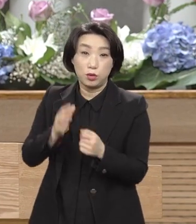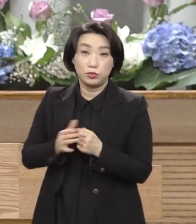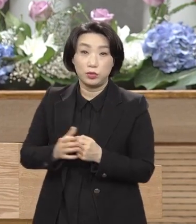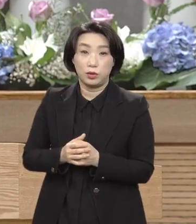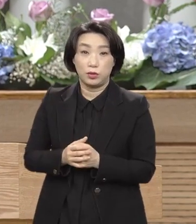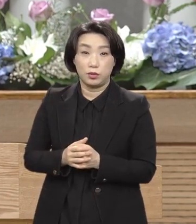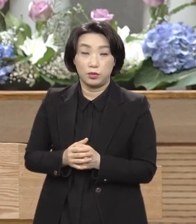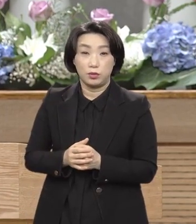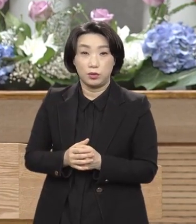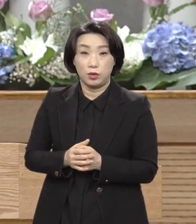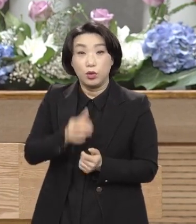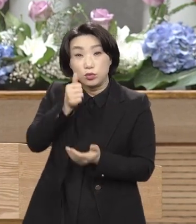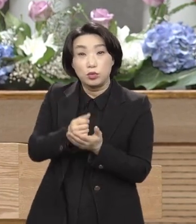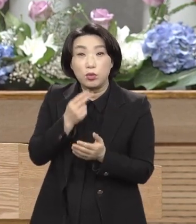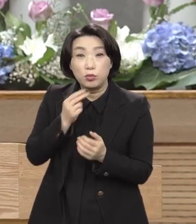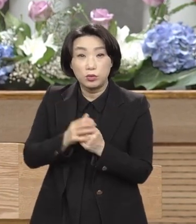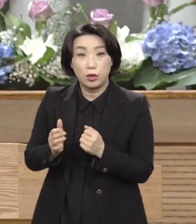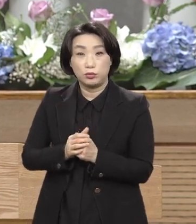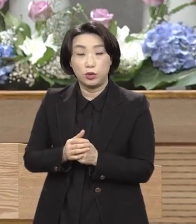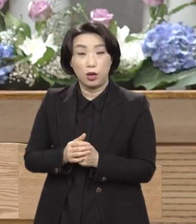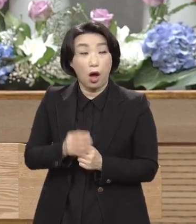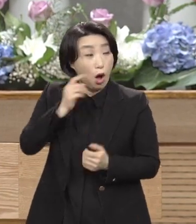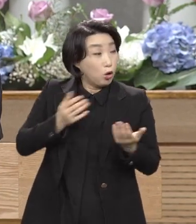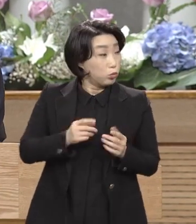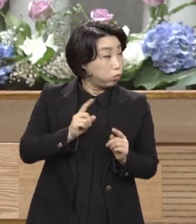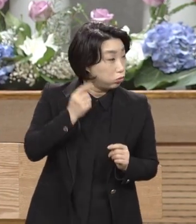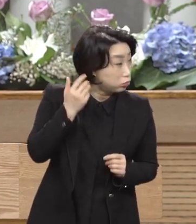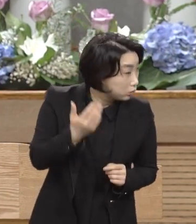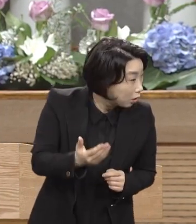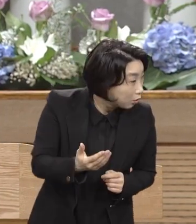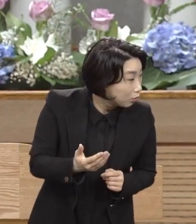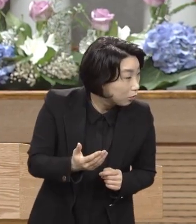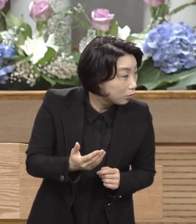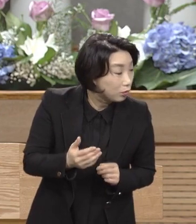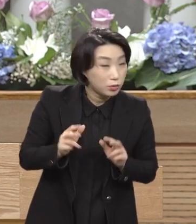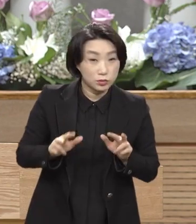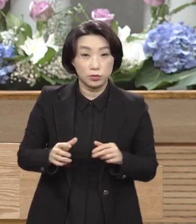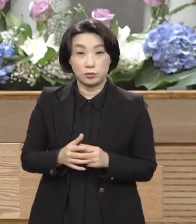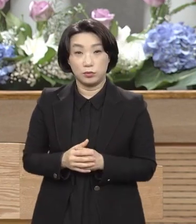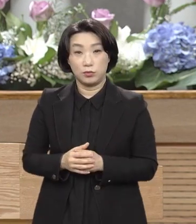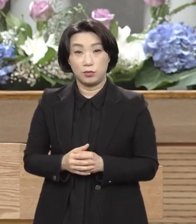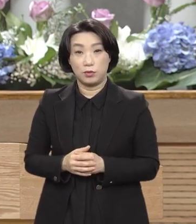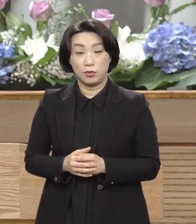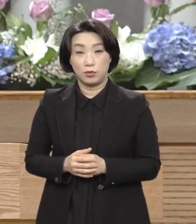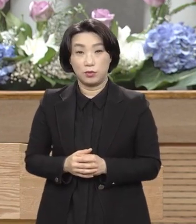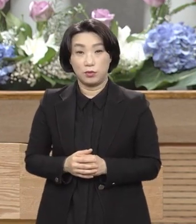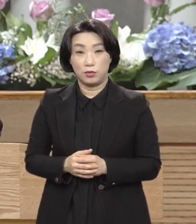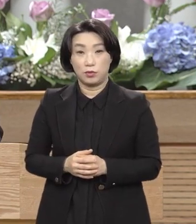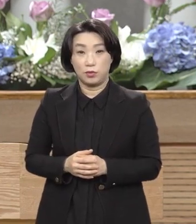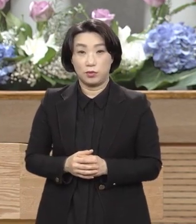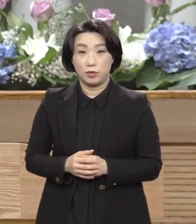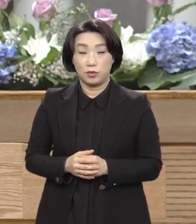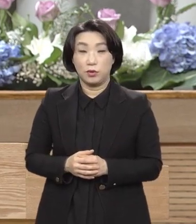빌라도도 죄 없다는 거예요. 무슨 악한 일을 했느냐고 지금 묻는 거예요. 여러분.